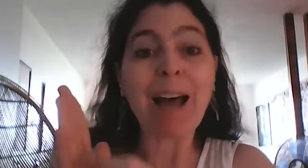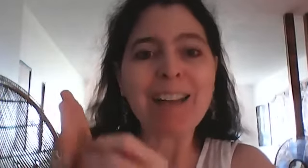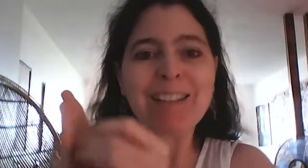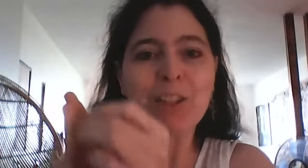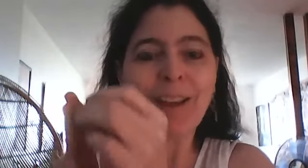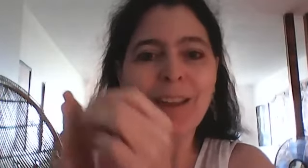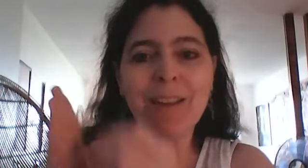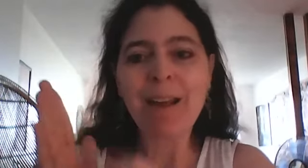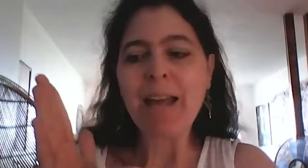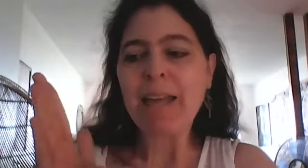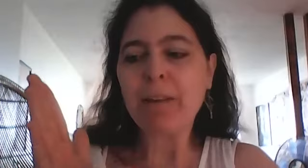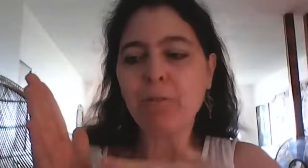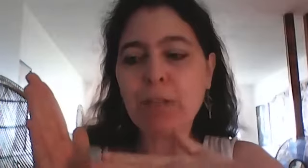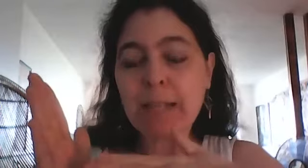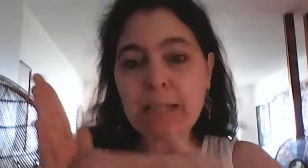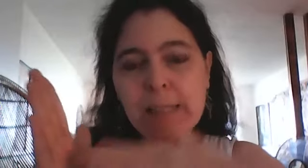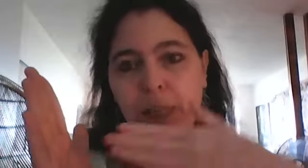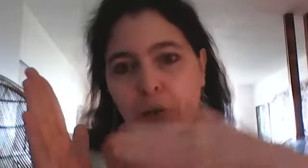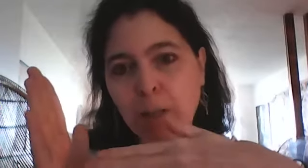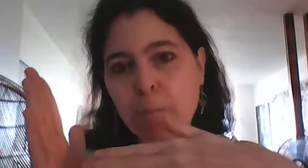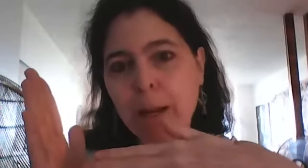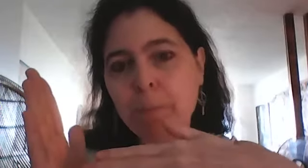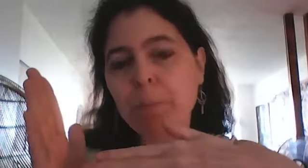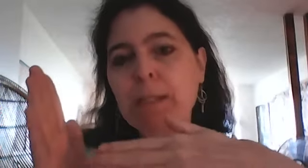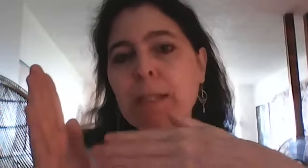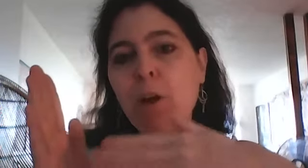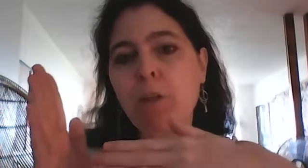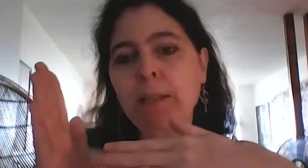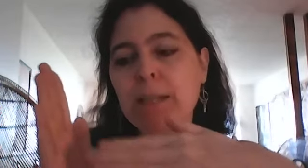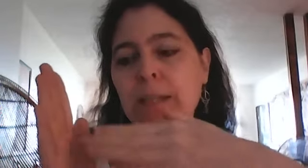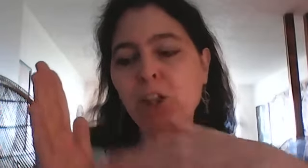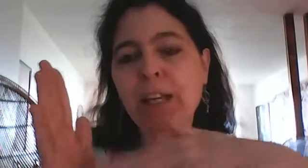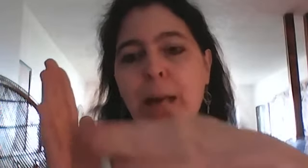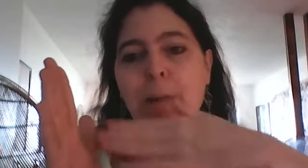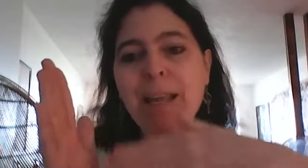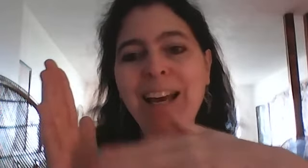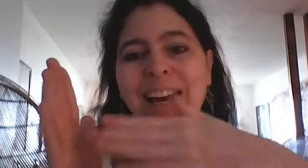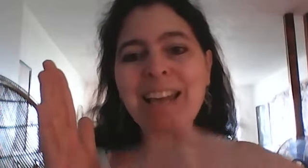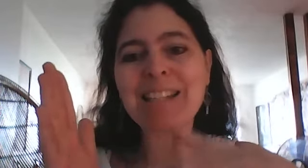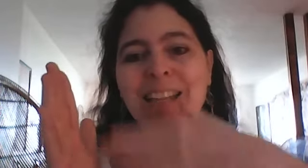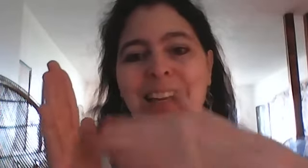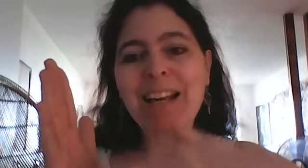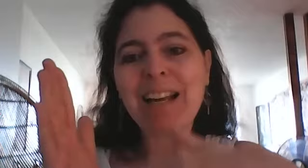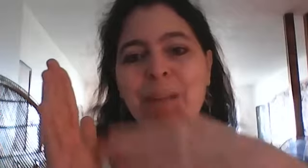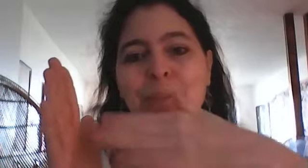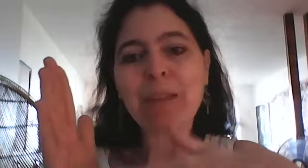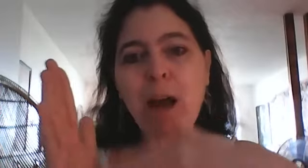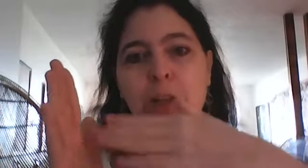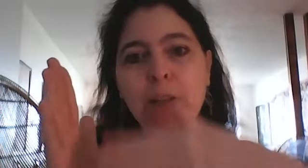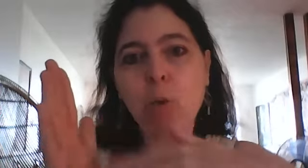rail de train et vous allez sentir que votre main s'il y un vortex d'énergie la main reste à un endroit